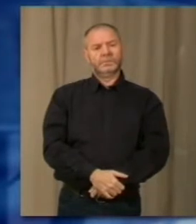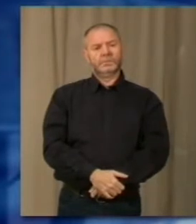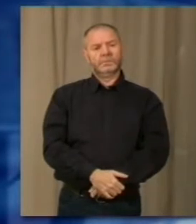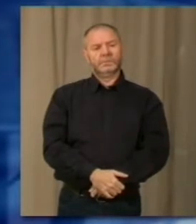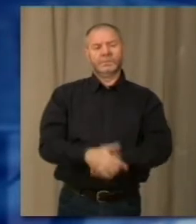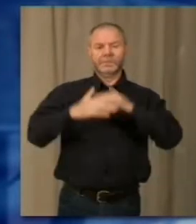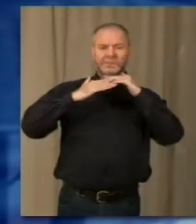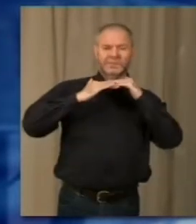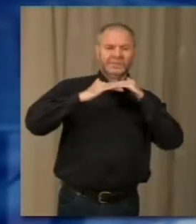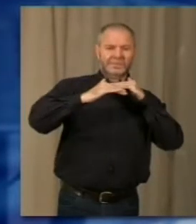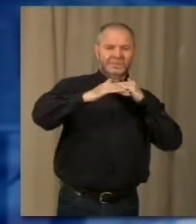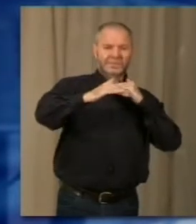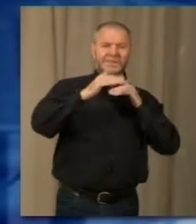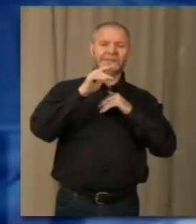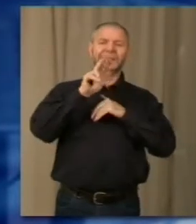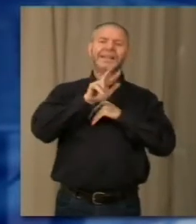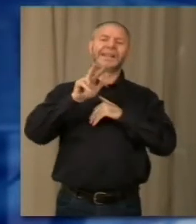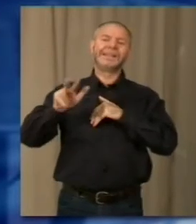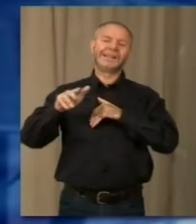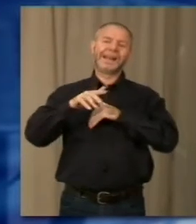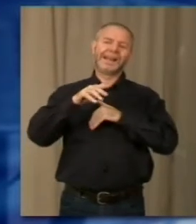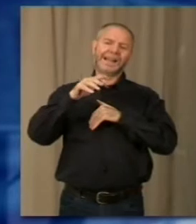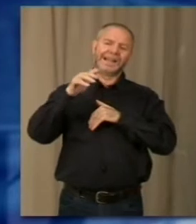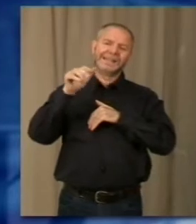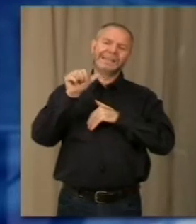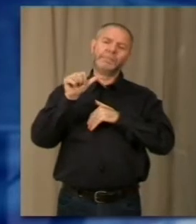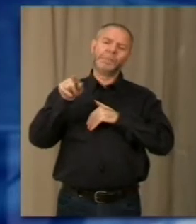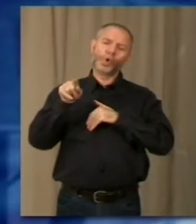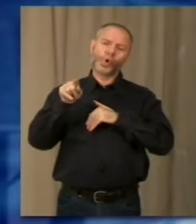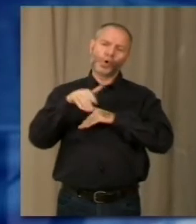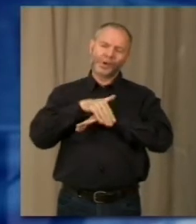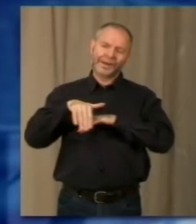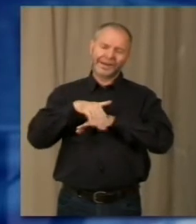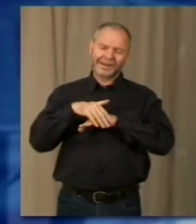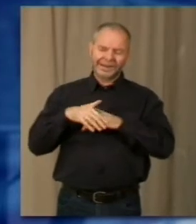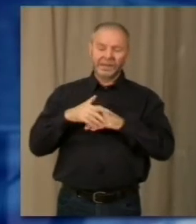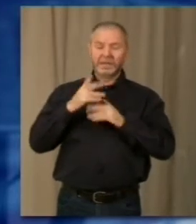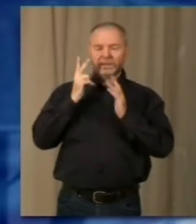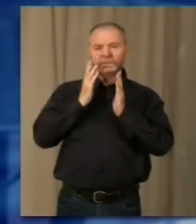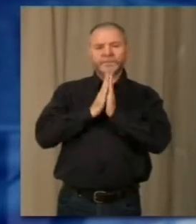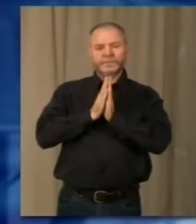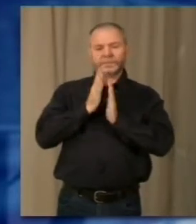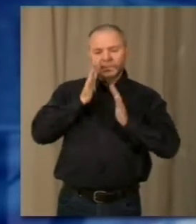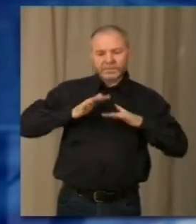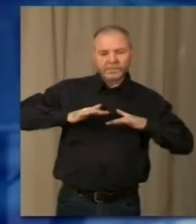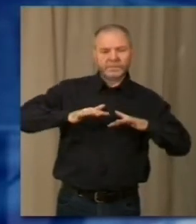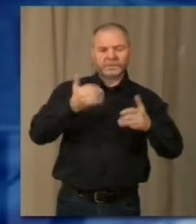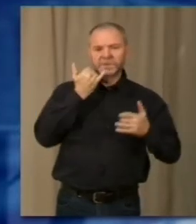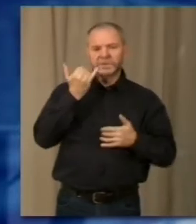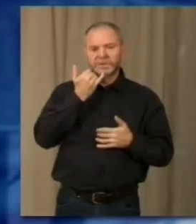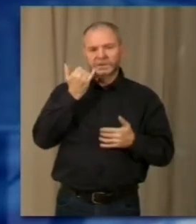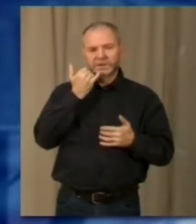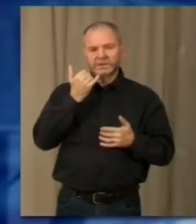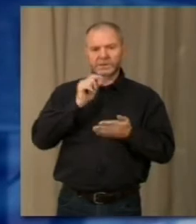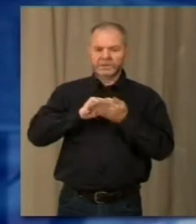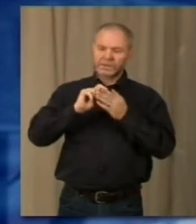Asfalto drenante per la statale 33 del Sempione. La richiesta ad ANAS è stata ribadita dal consigliere comune Ledomese Massimo di Bari, con un